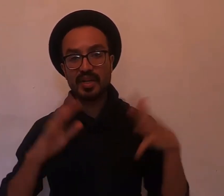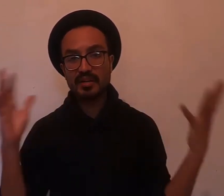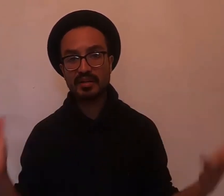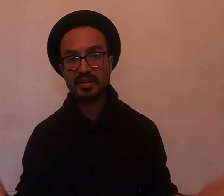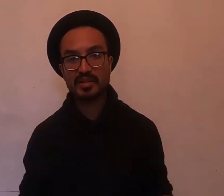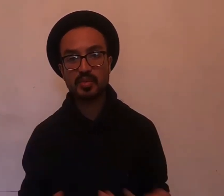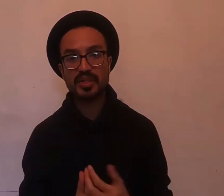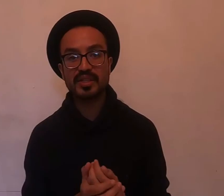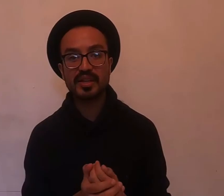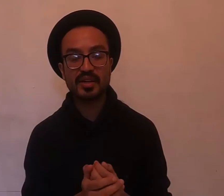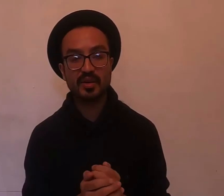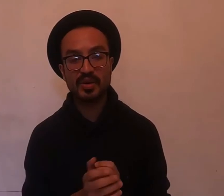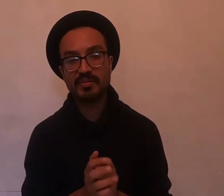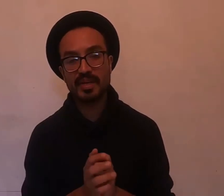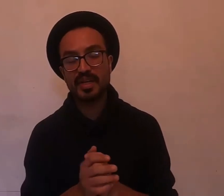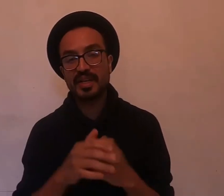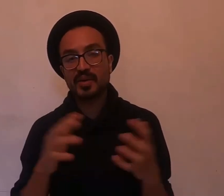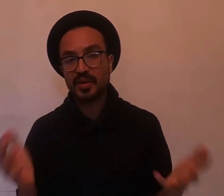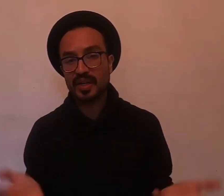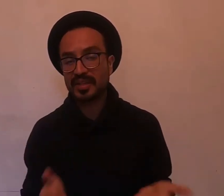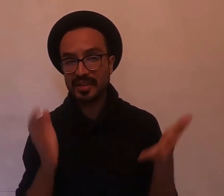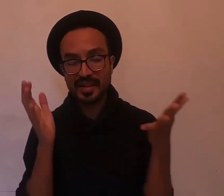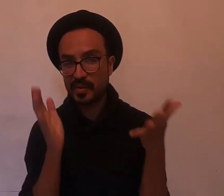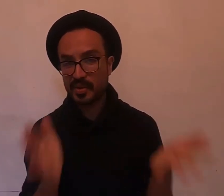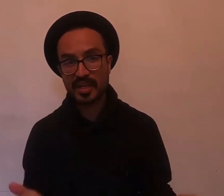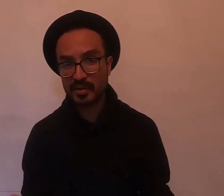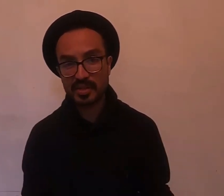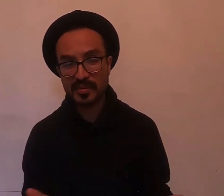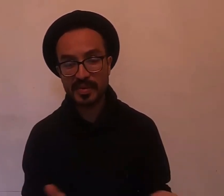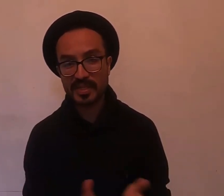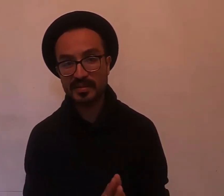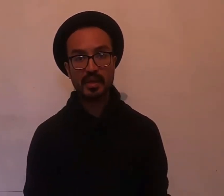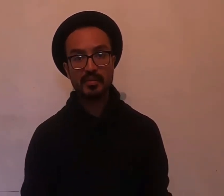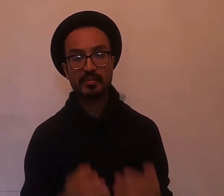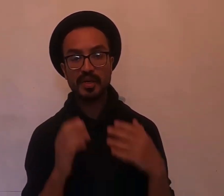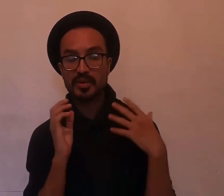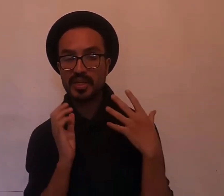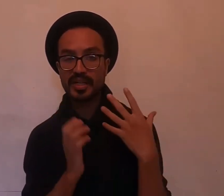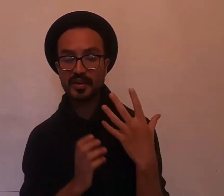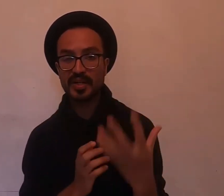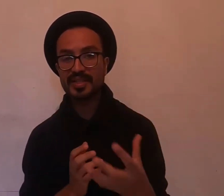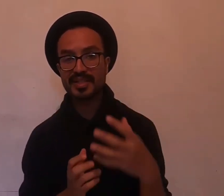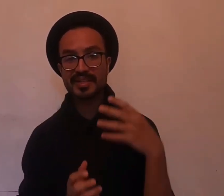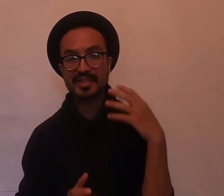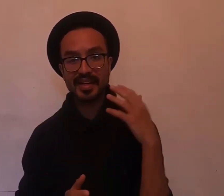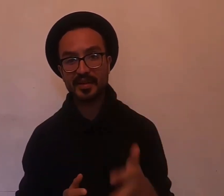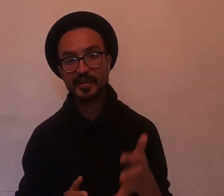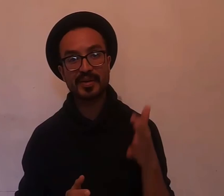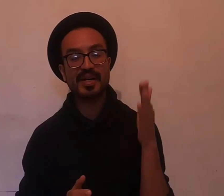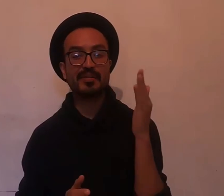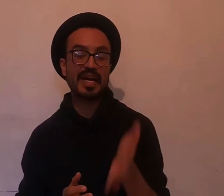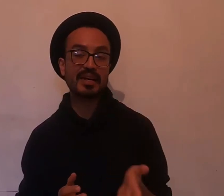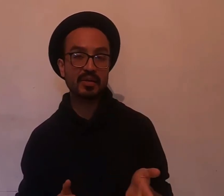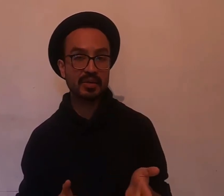respuesta o una manera correcta de abordar los temas. Pero sí creo que es necesario hablarlos